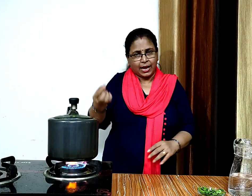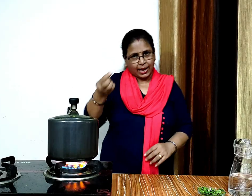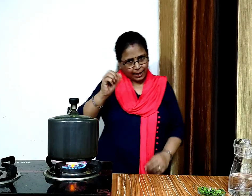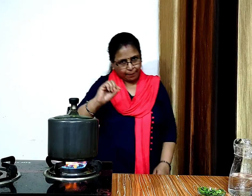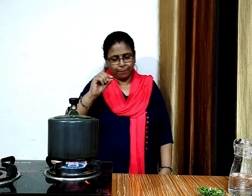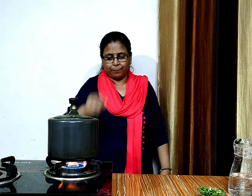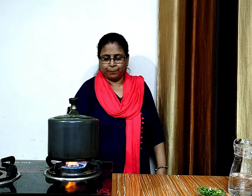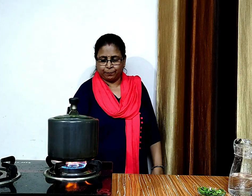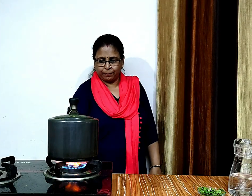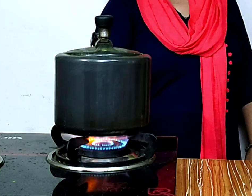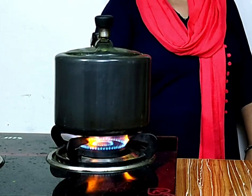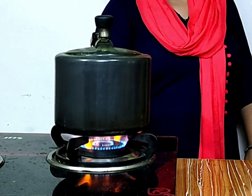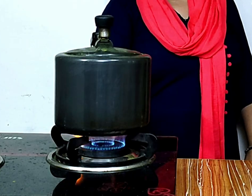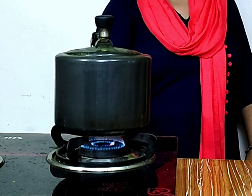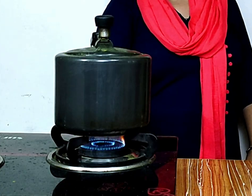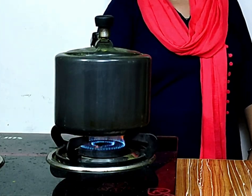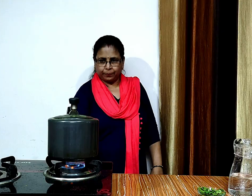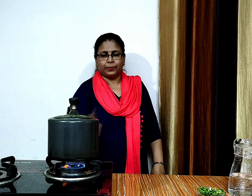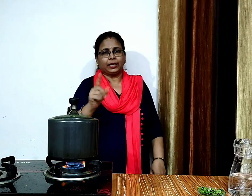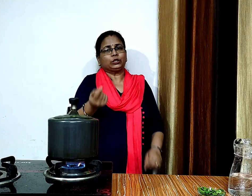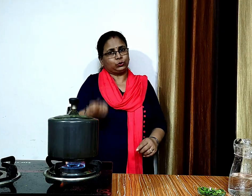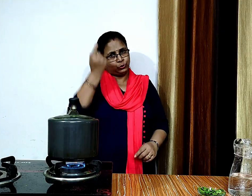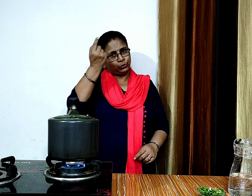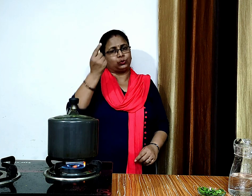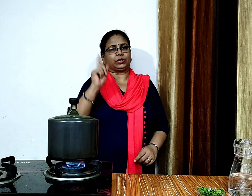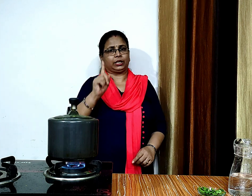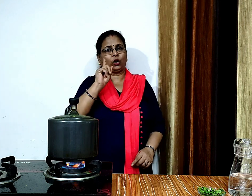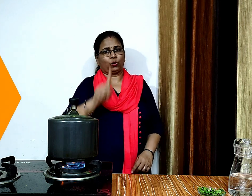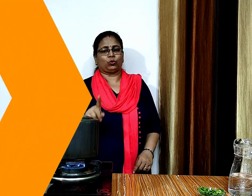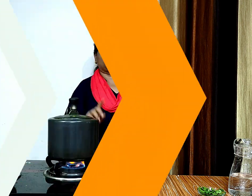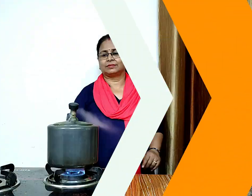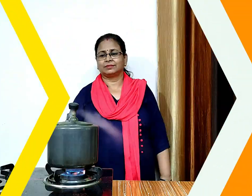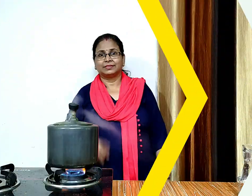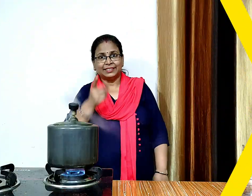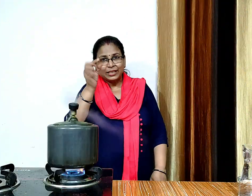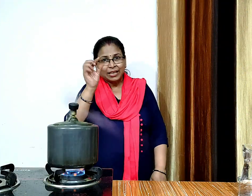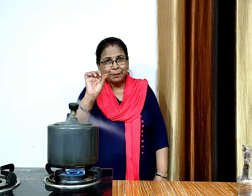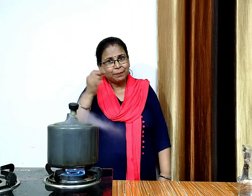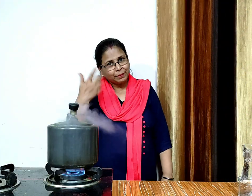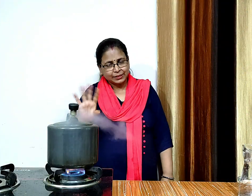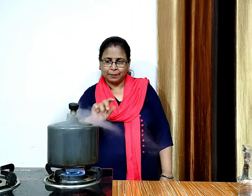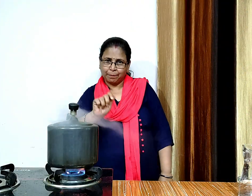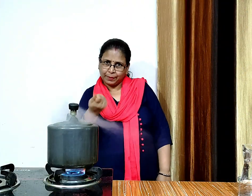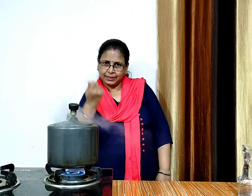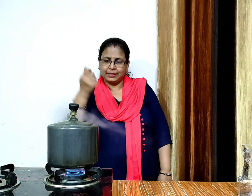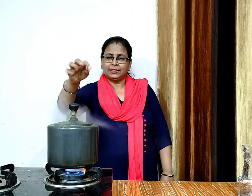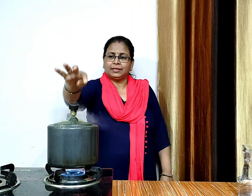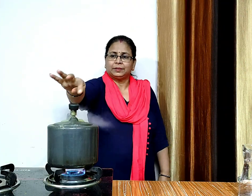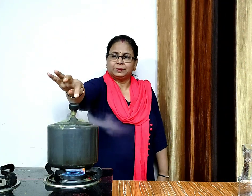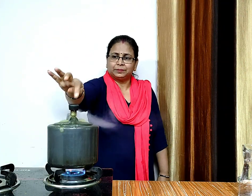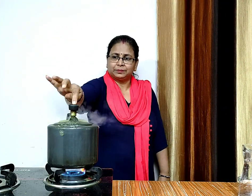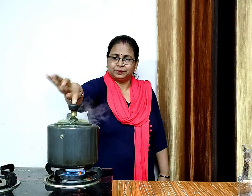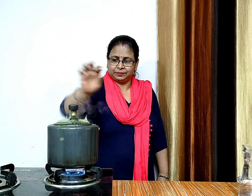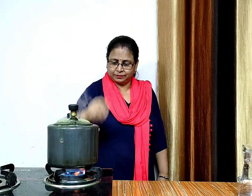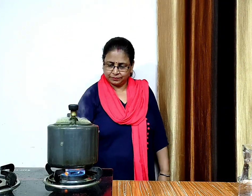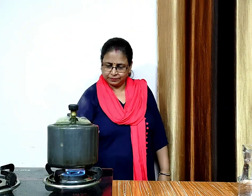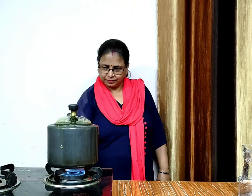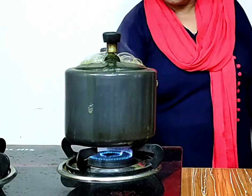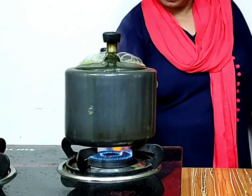अब गैस को धीमी कर देंगे और फिर से एक सीटी आने तक कंदजार करेंगे दुबारा से सीटी आ चुकी है अब